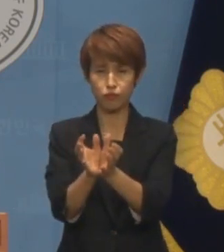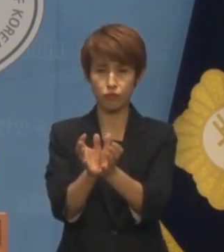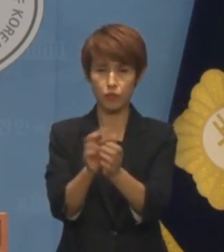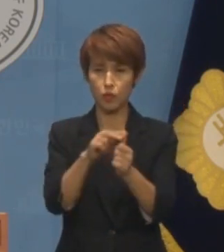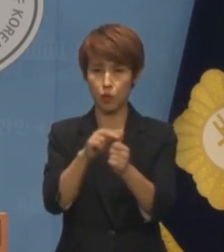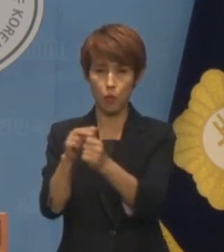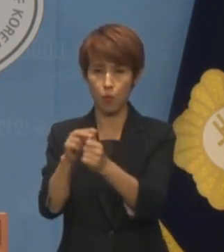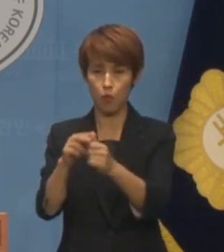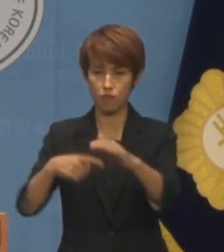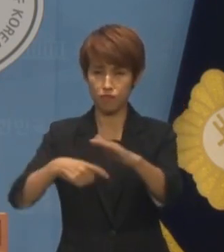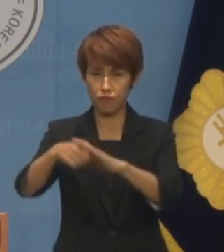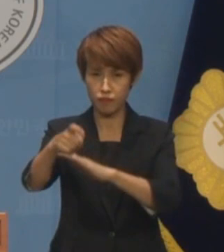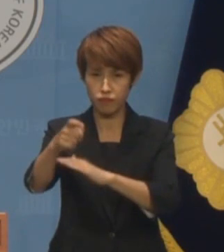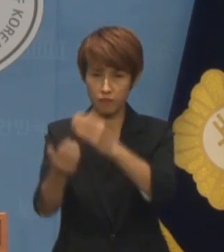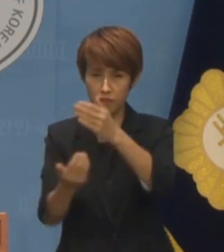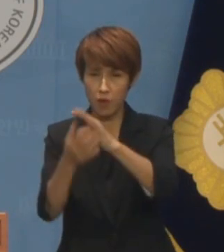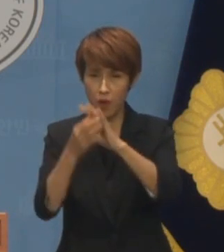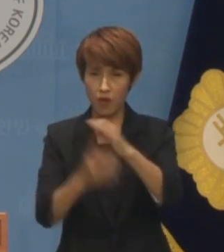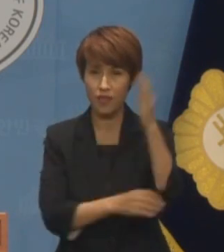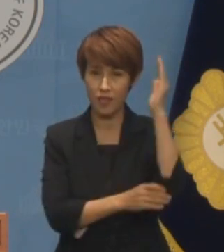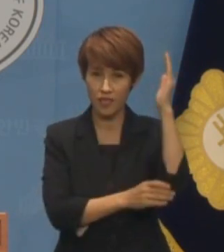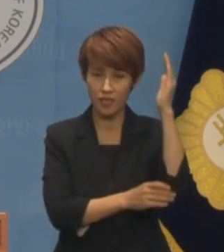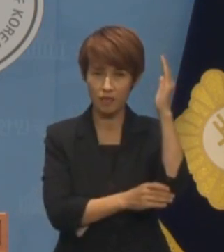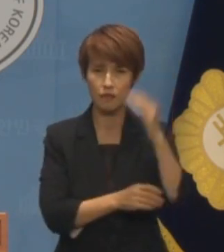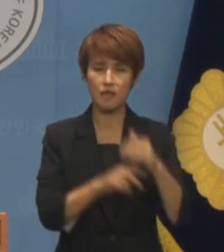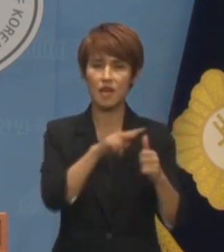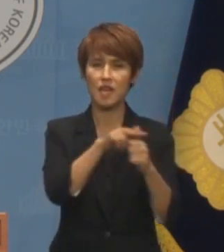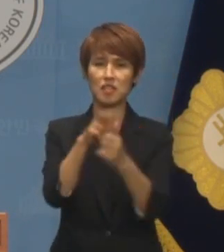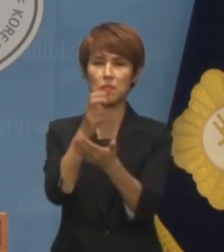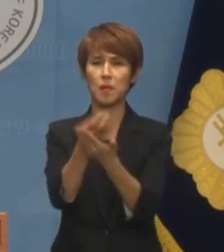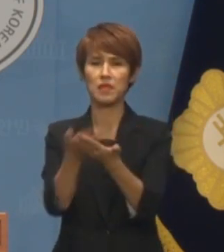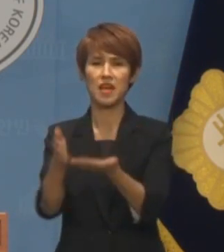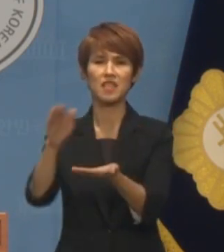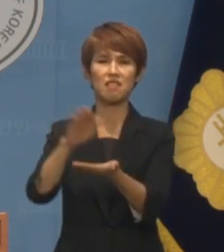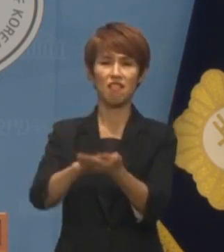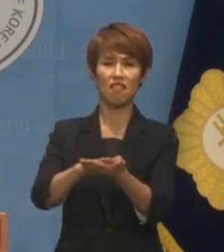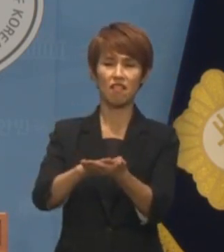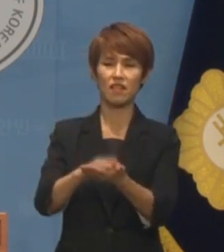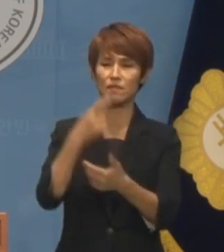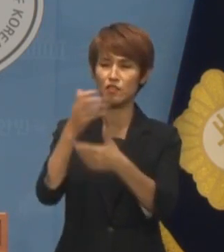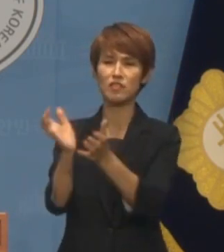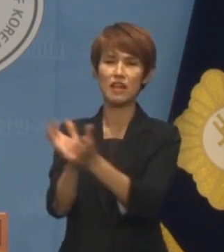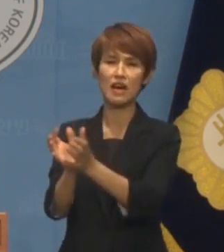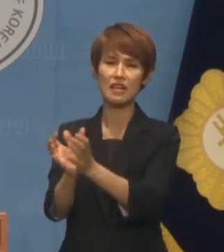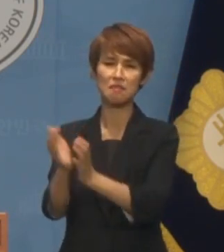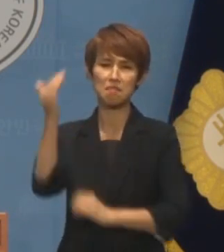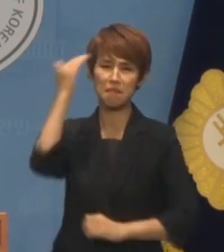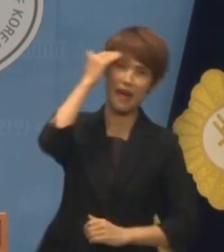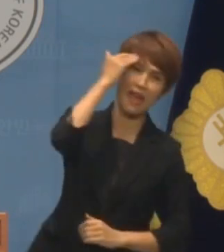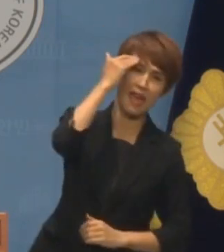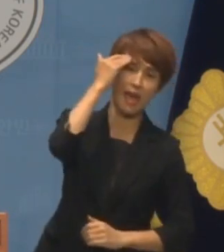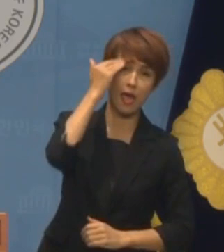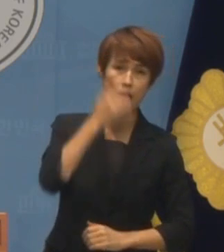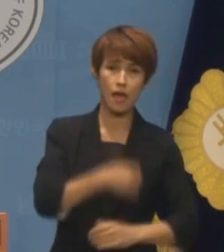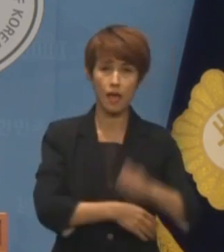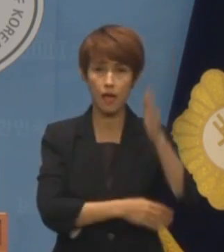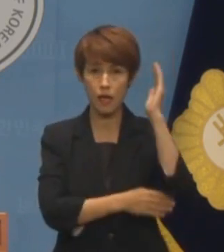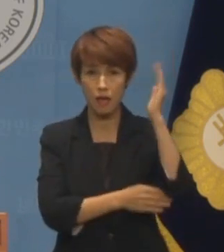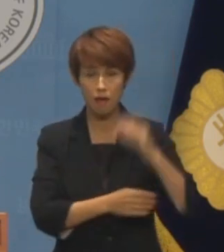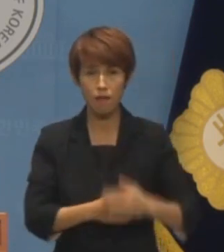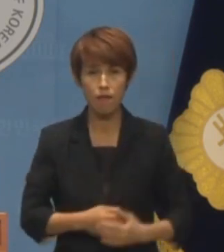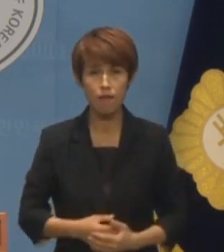정보유출 사건에 대해 언급하면서 간첨법 개정안을 더불어민주당이 막았다 이렇게 주장했습니다